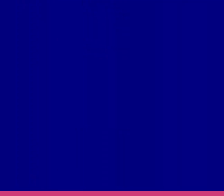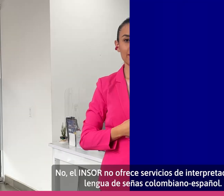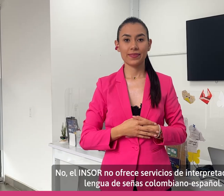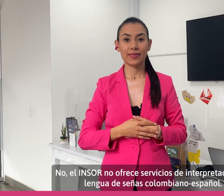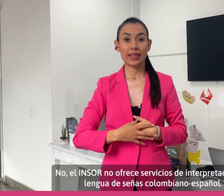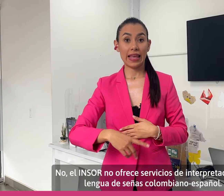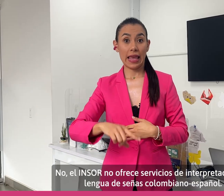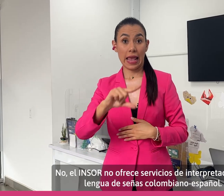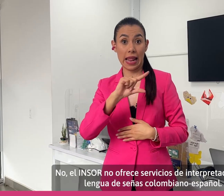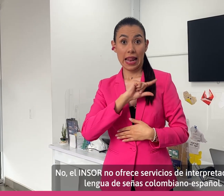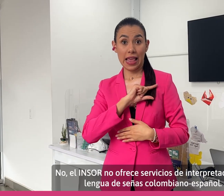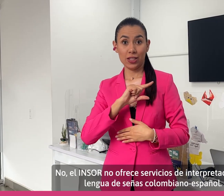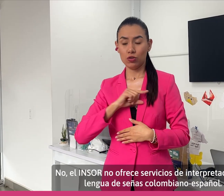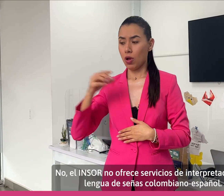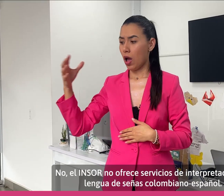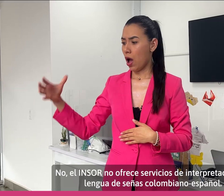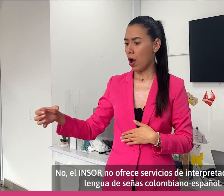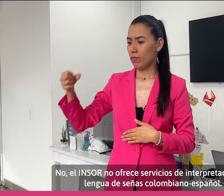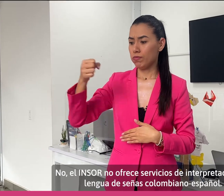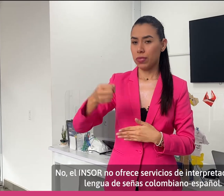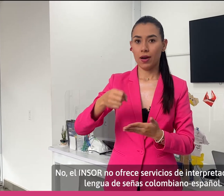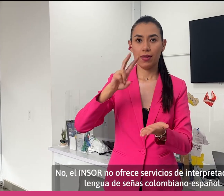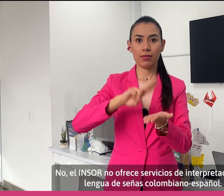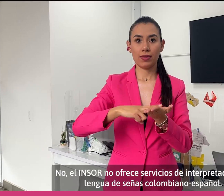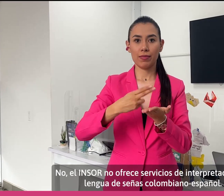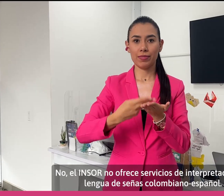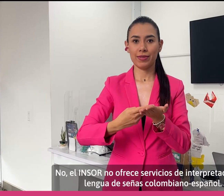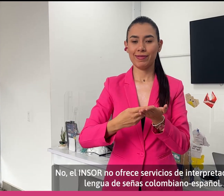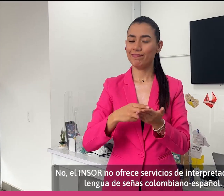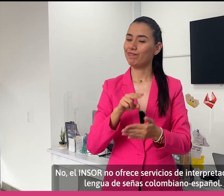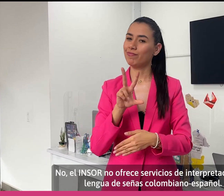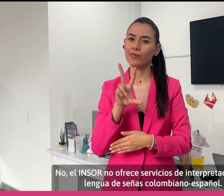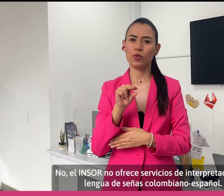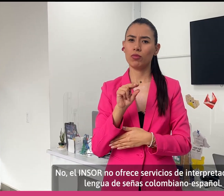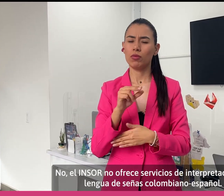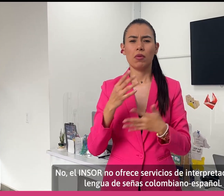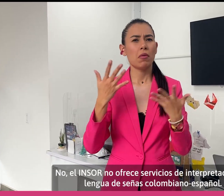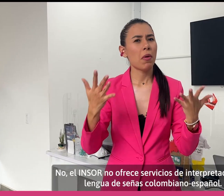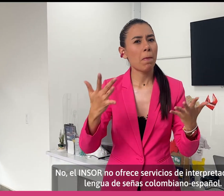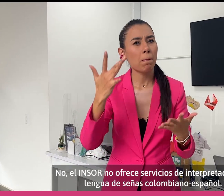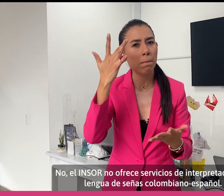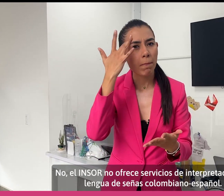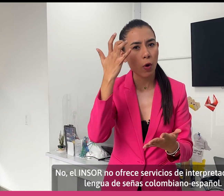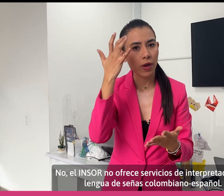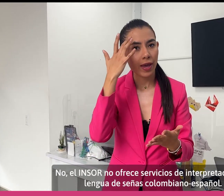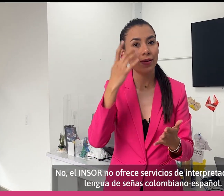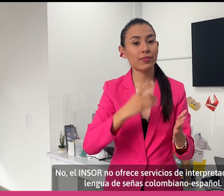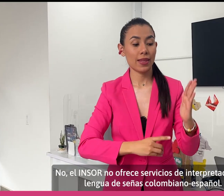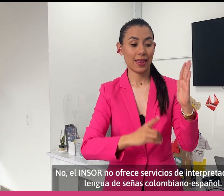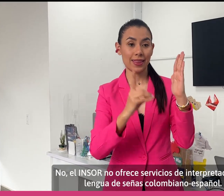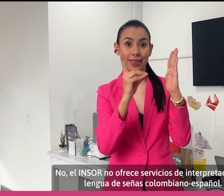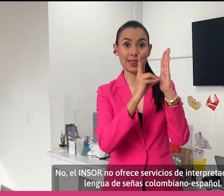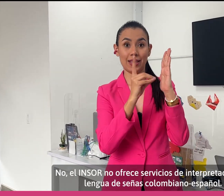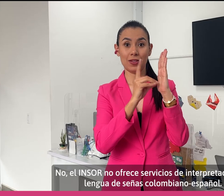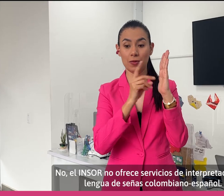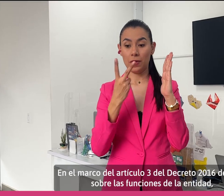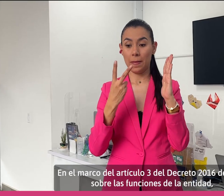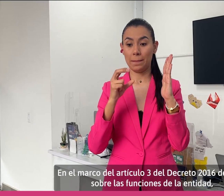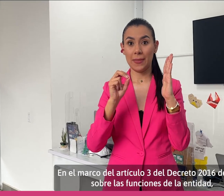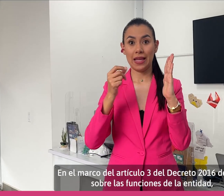No, el INSOR no ofrece servicios de interpretación en lengua de señas colombiana-español. En